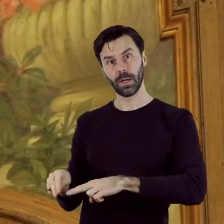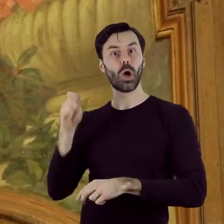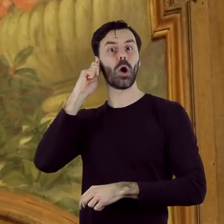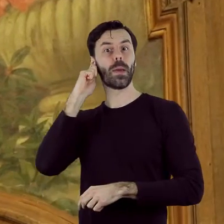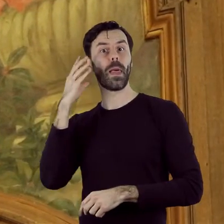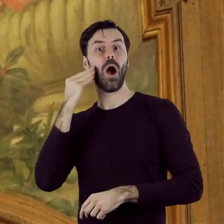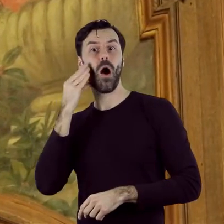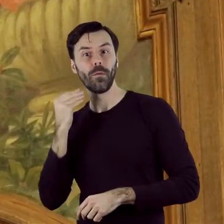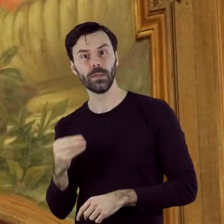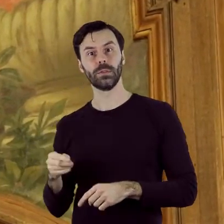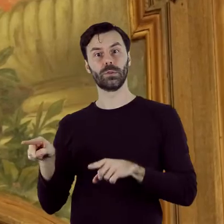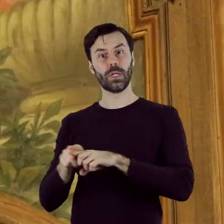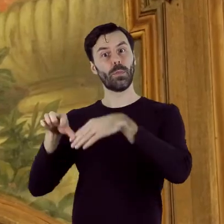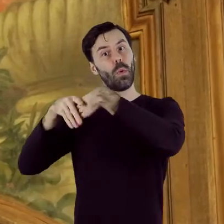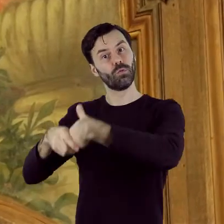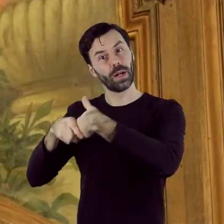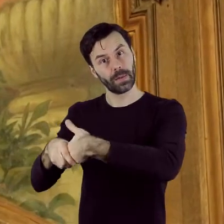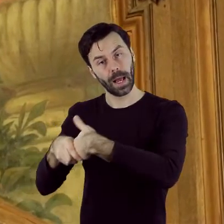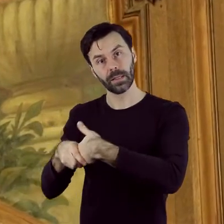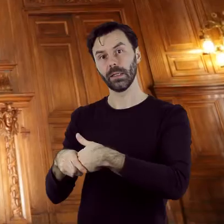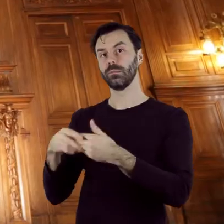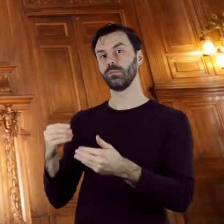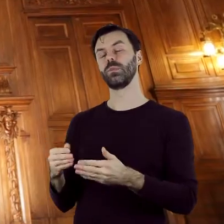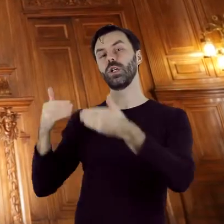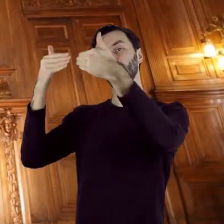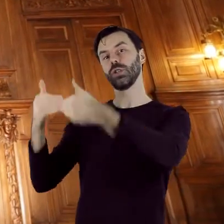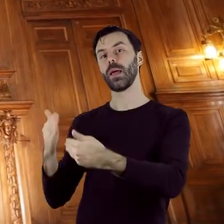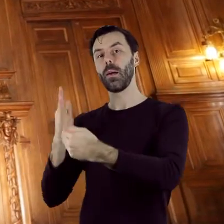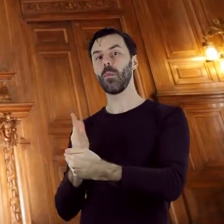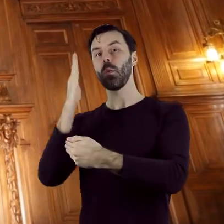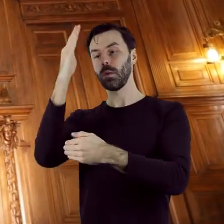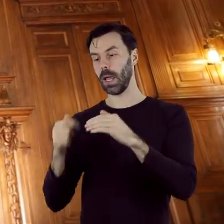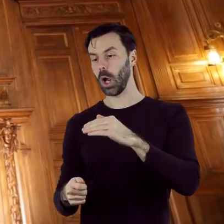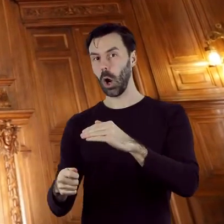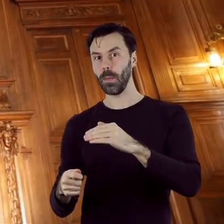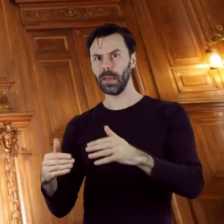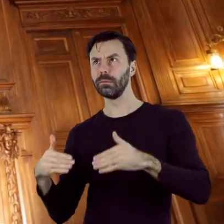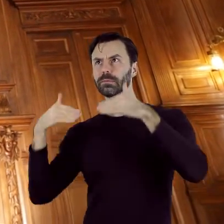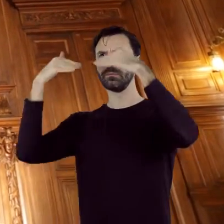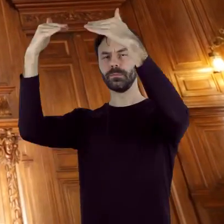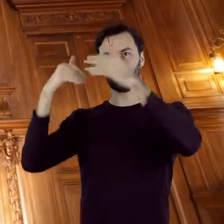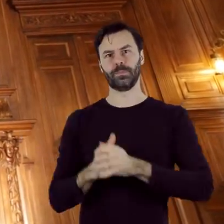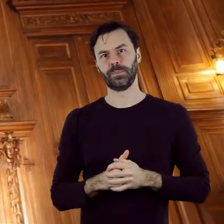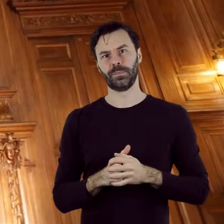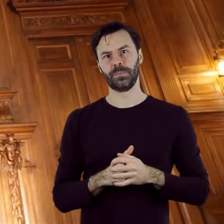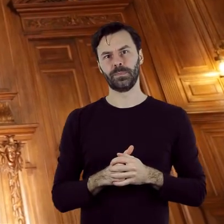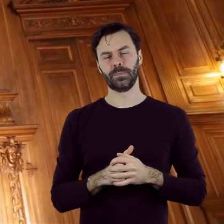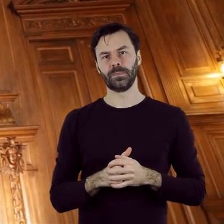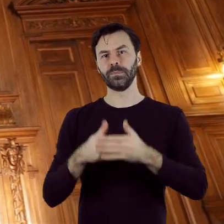owocami i pożegnanie, na ścianie północnej powyżej kominka. Wystrój wnętrza pochodzi z